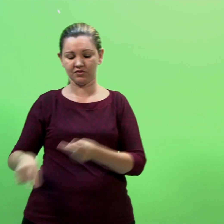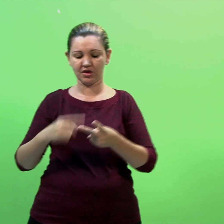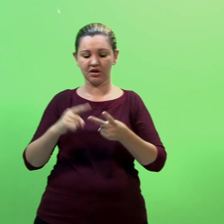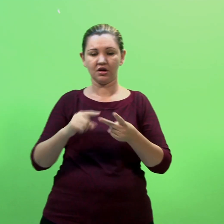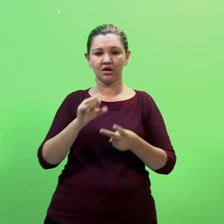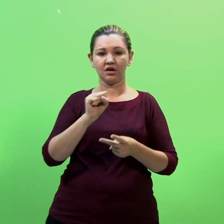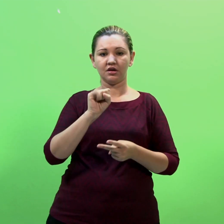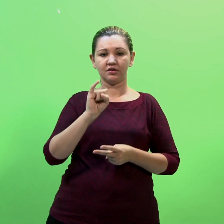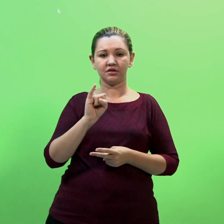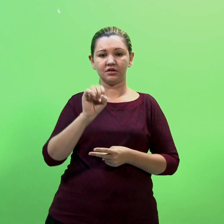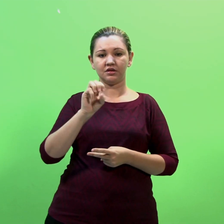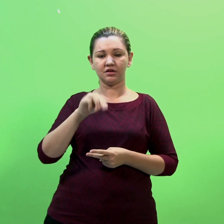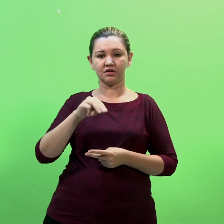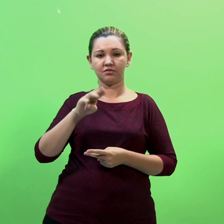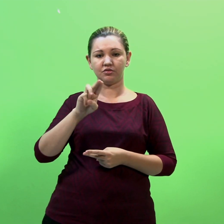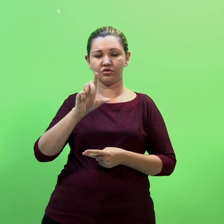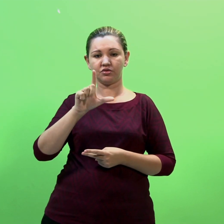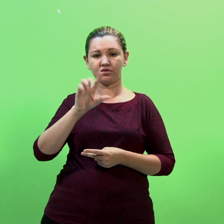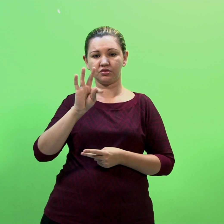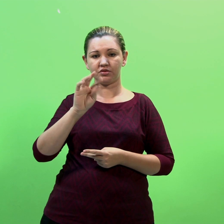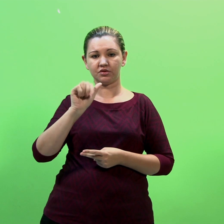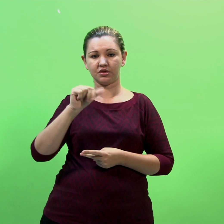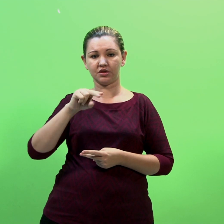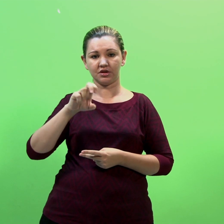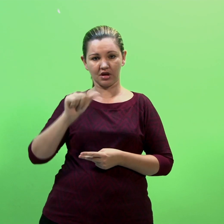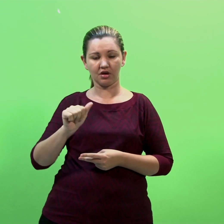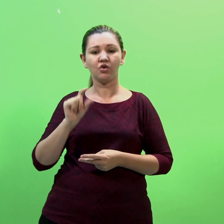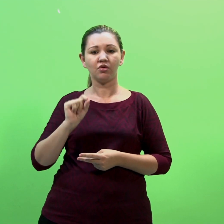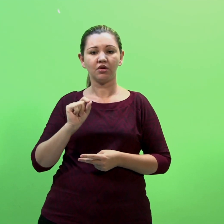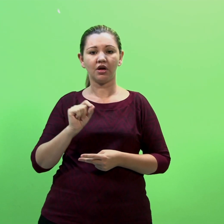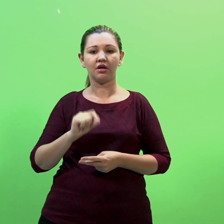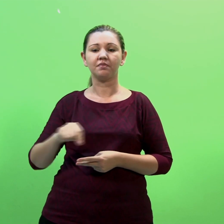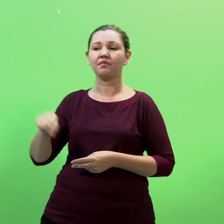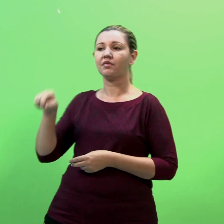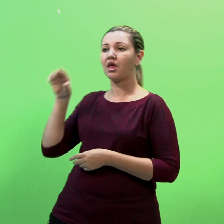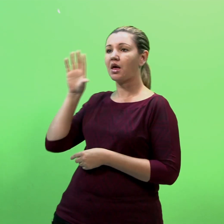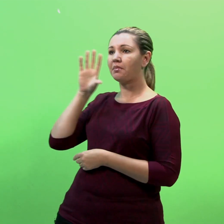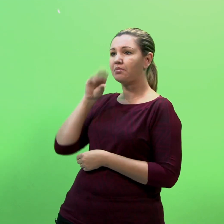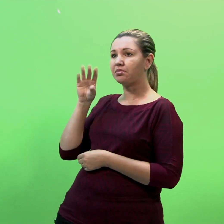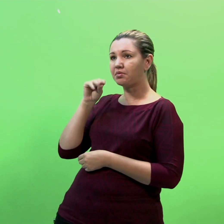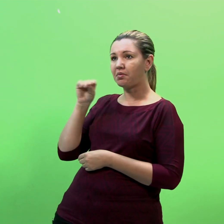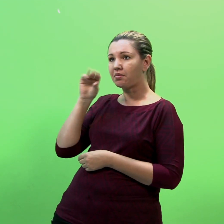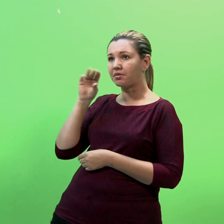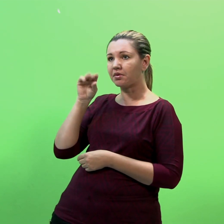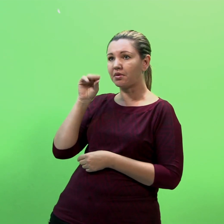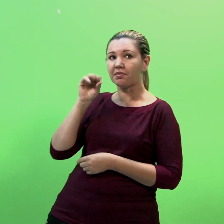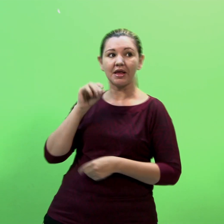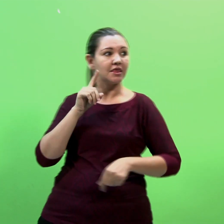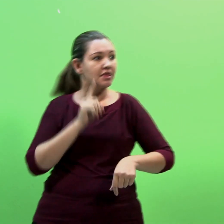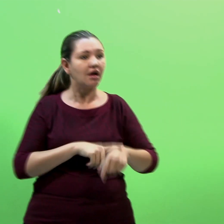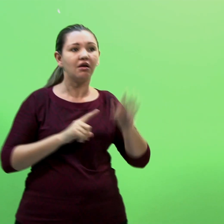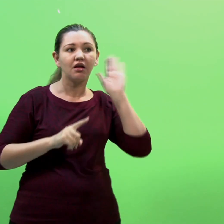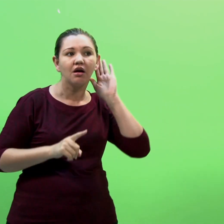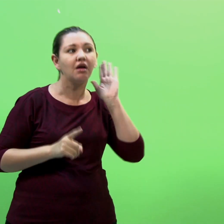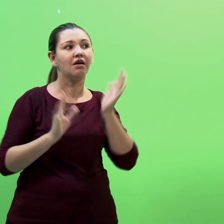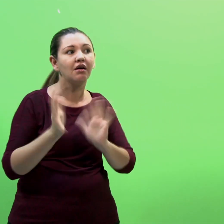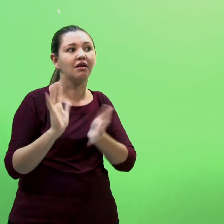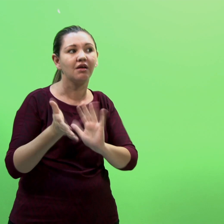que ao mesmo tempo em que o interlocutor emite a mensagem. Essa última é muito comum em variados contextos em que há a